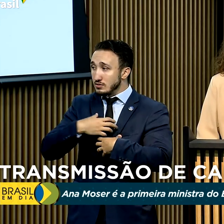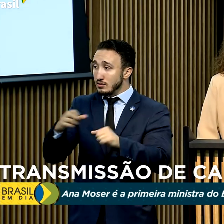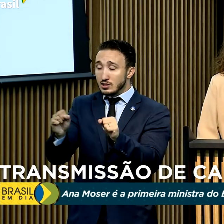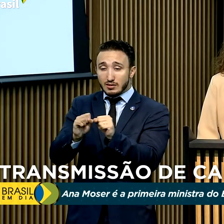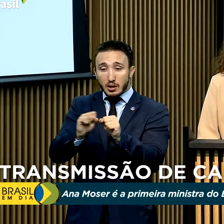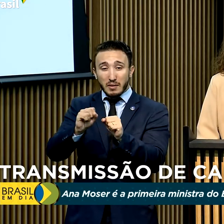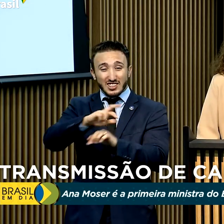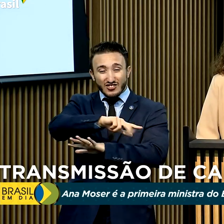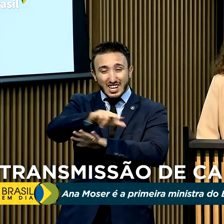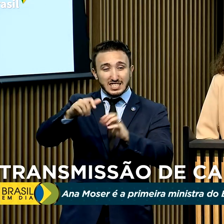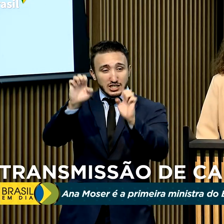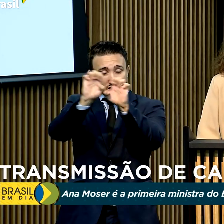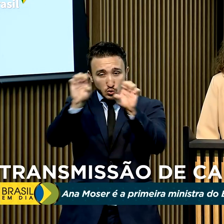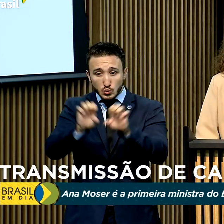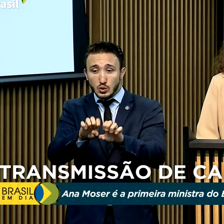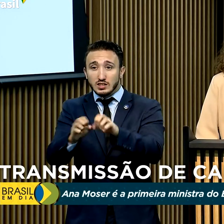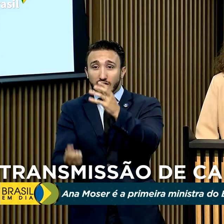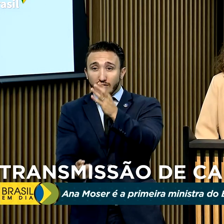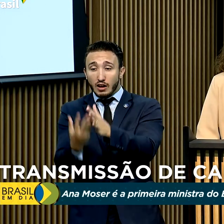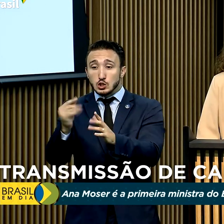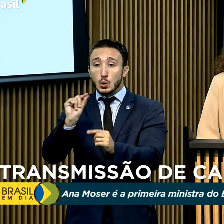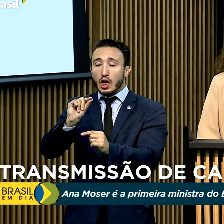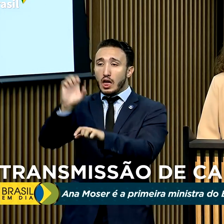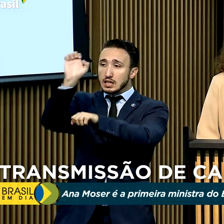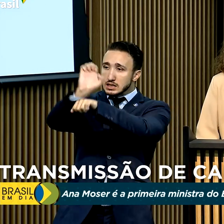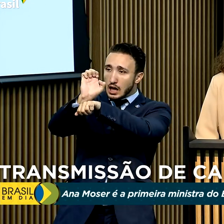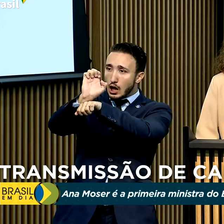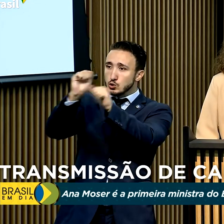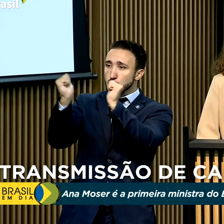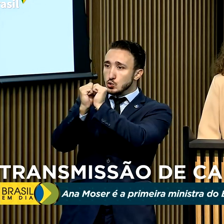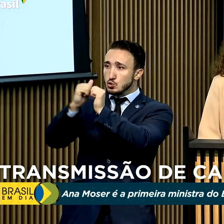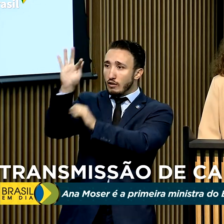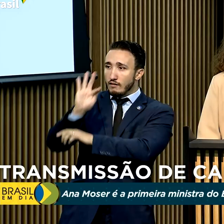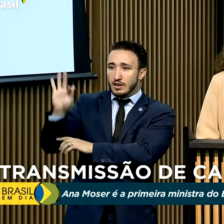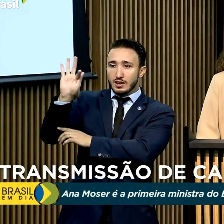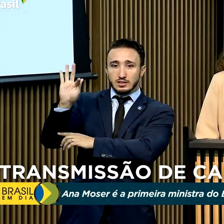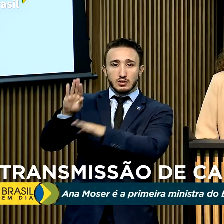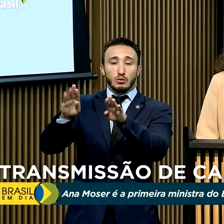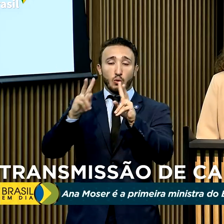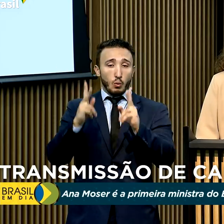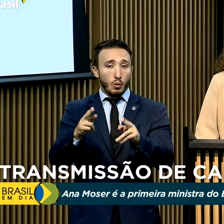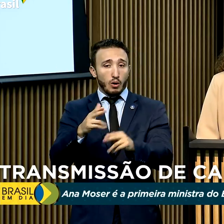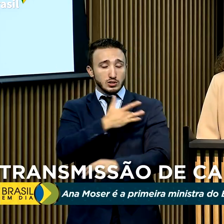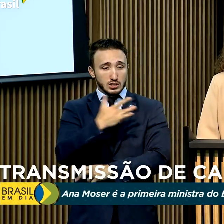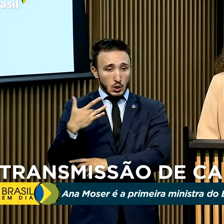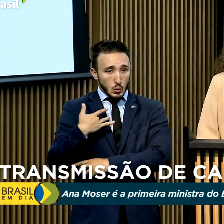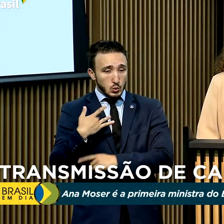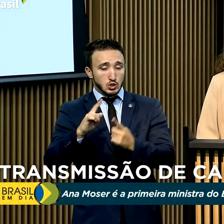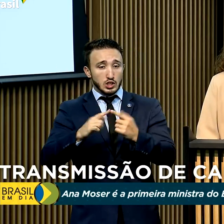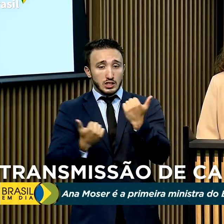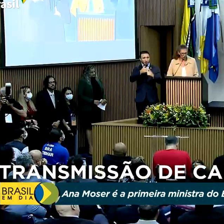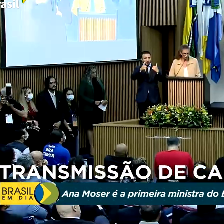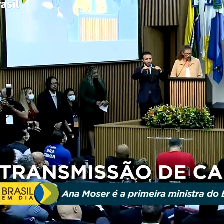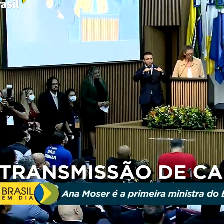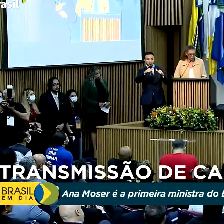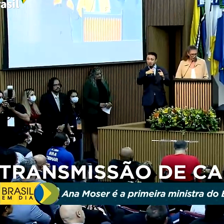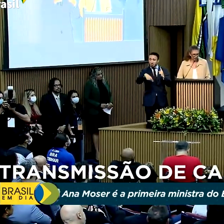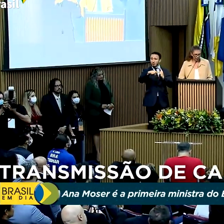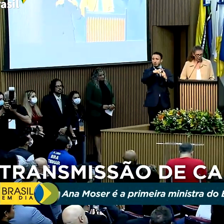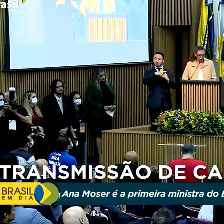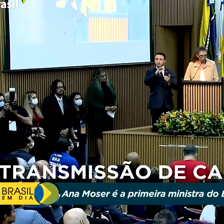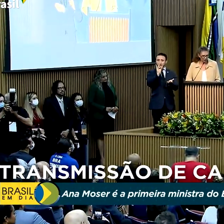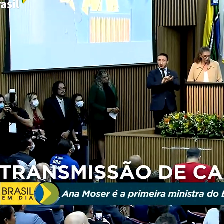diversas estruturas que conectem união, estados e municípios, assim como as passas da educação, saúde, assistência social e outras. No